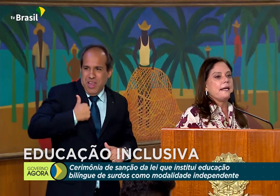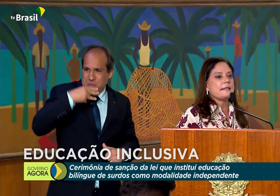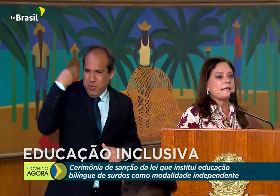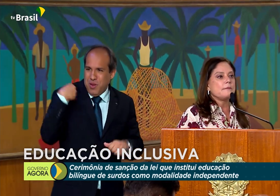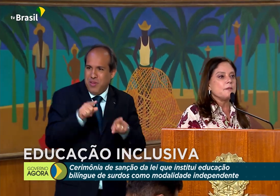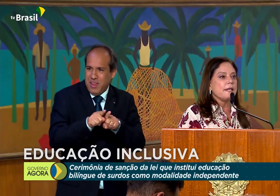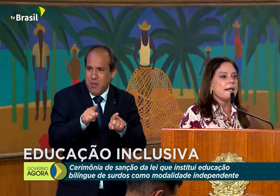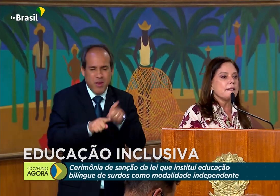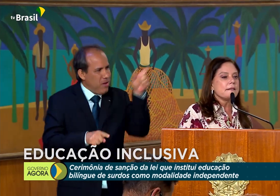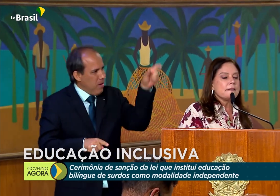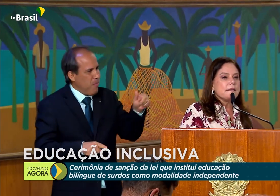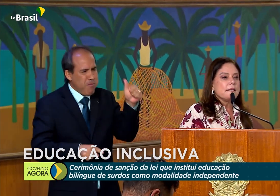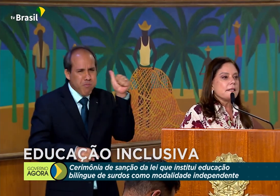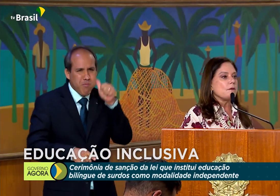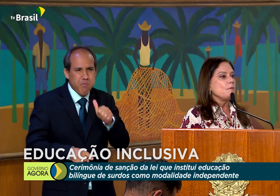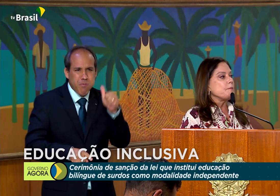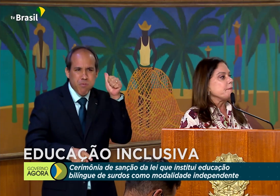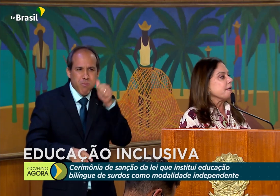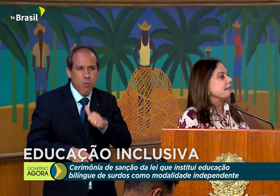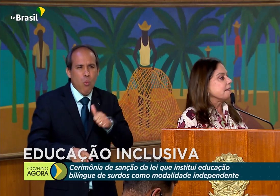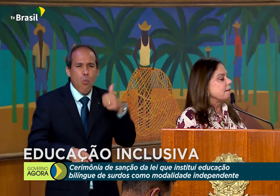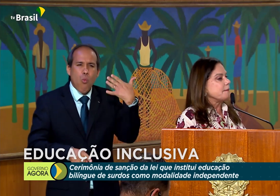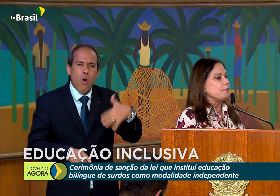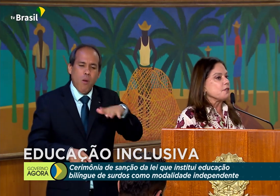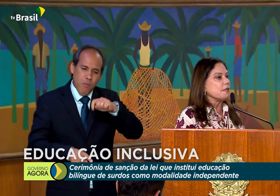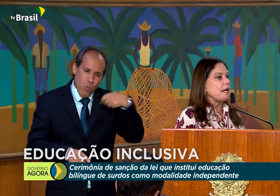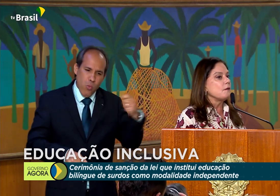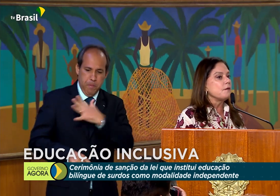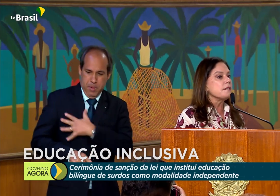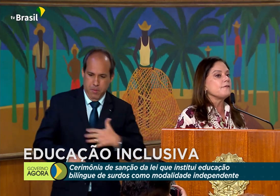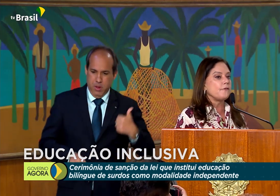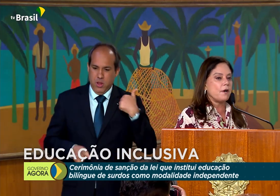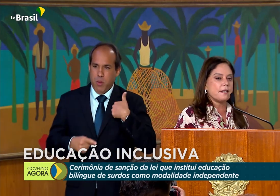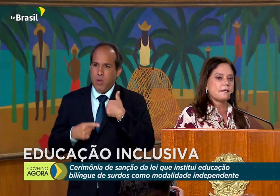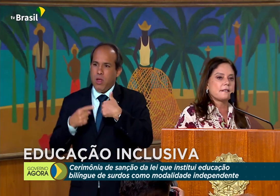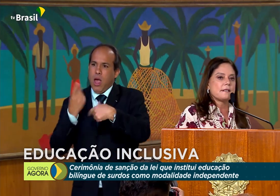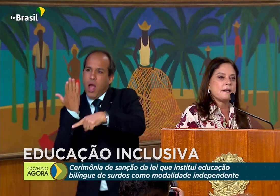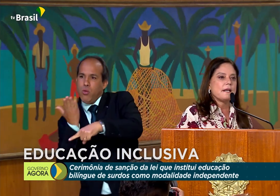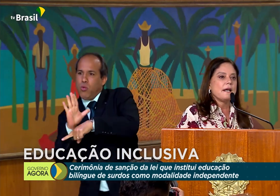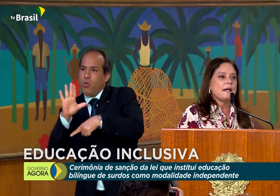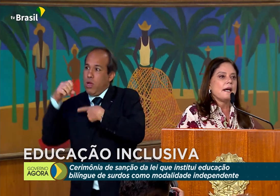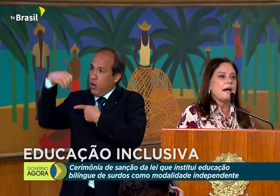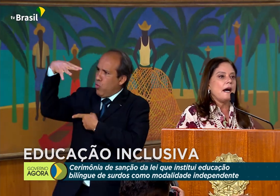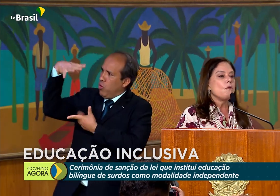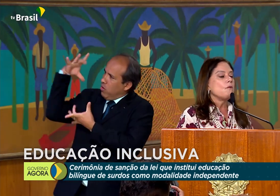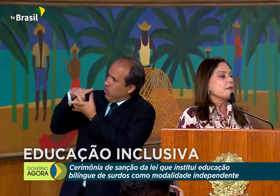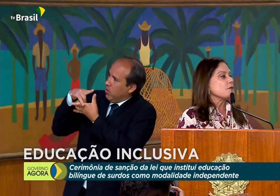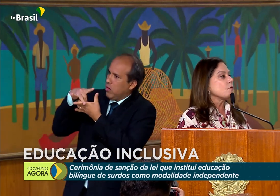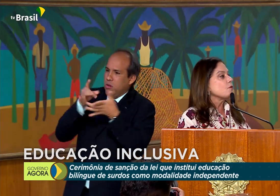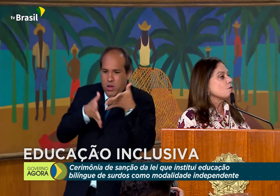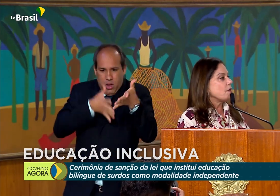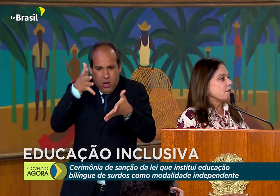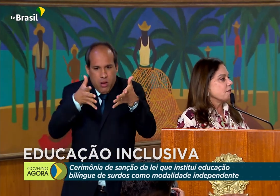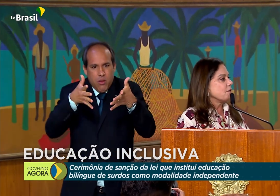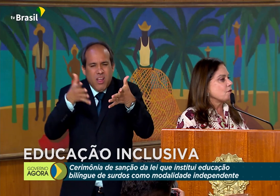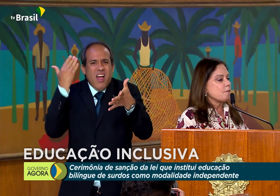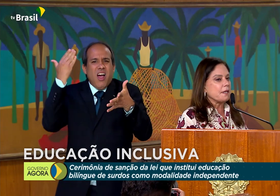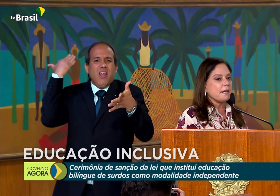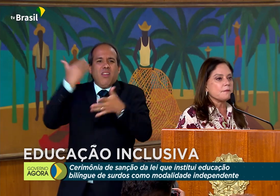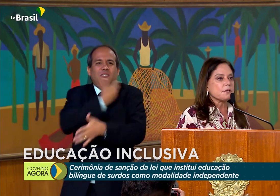essa mulher que, como primeira dama, pôde dar luz e voz a algumas exclusões que nós cometemos